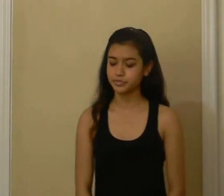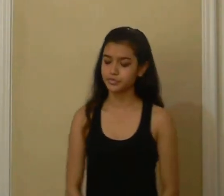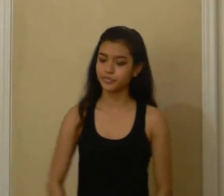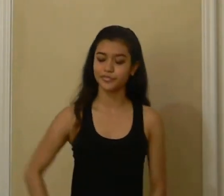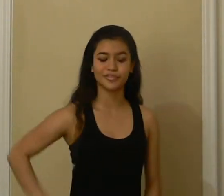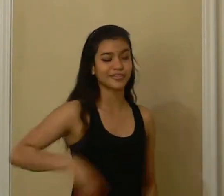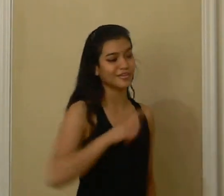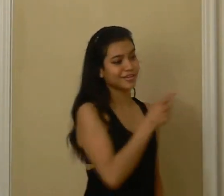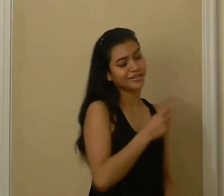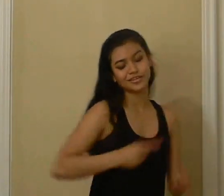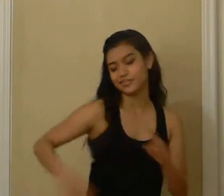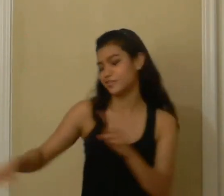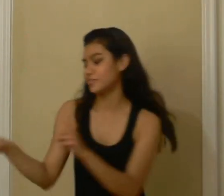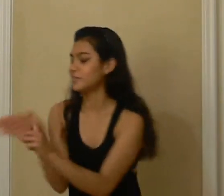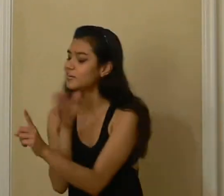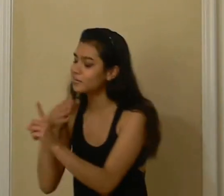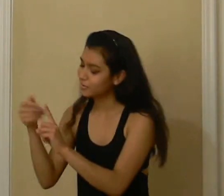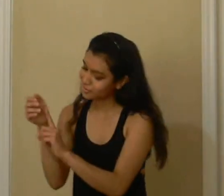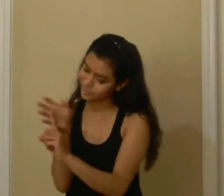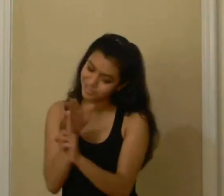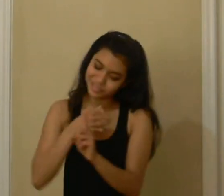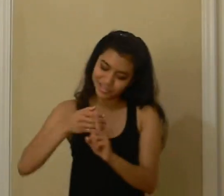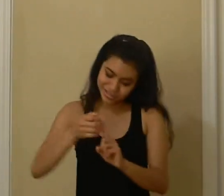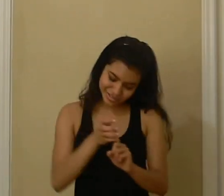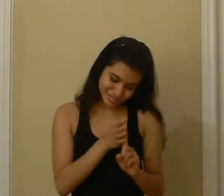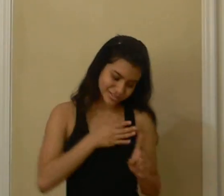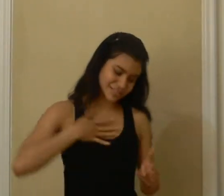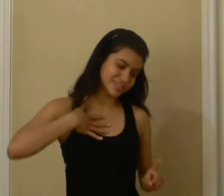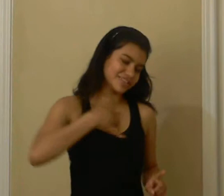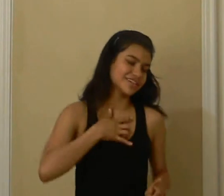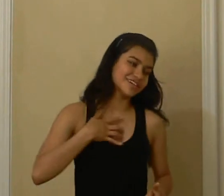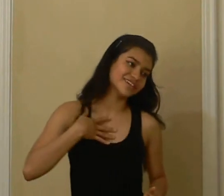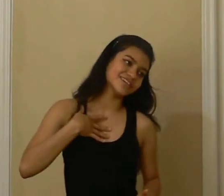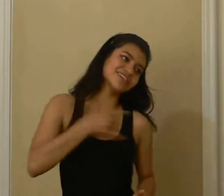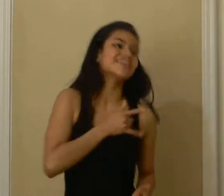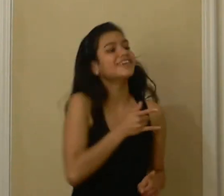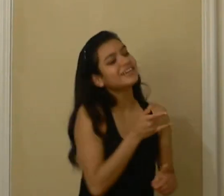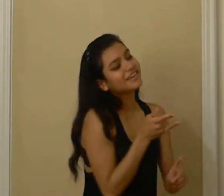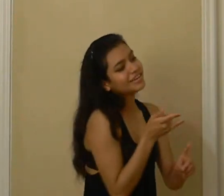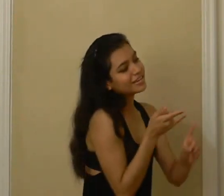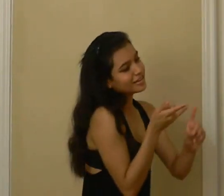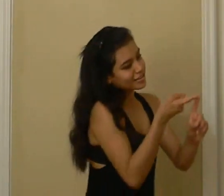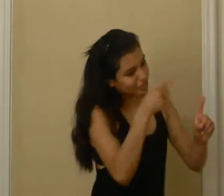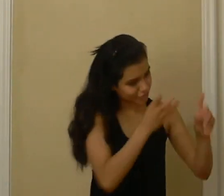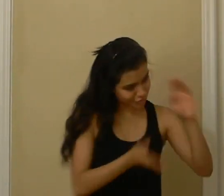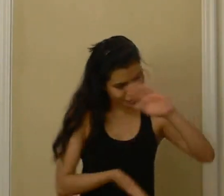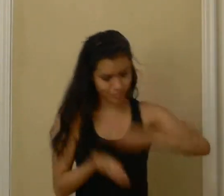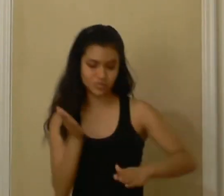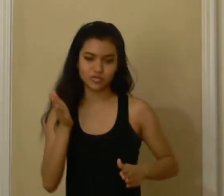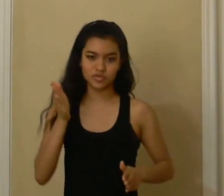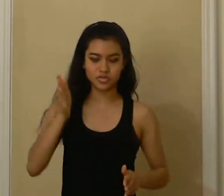Tú tienes me acaricias y te marchas con el sol